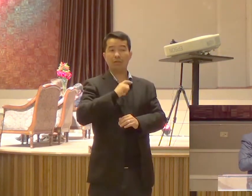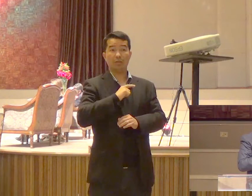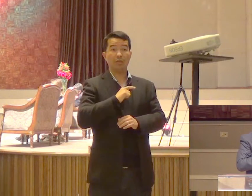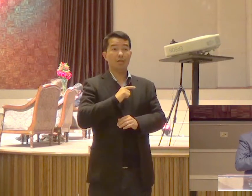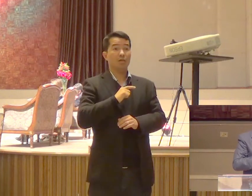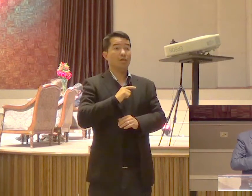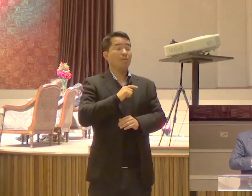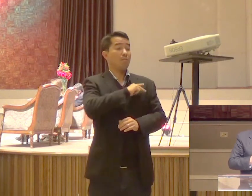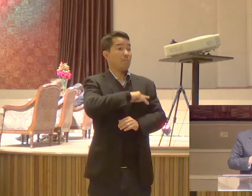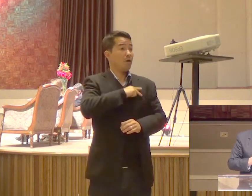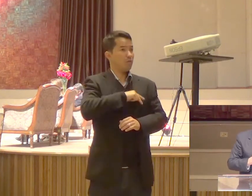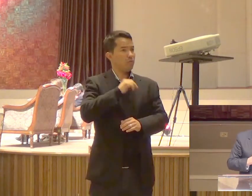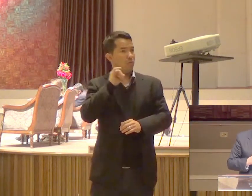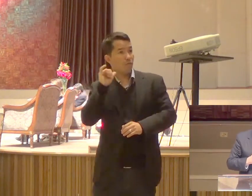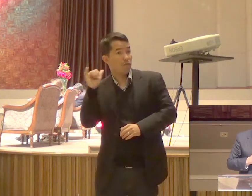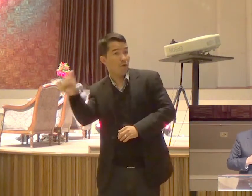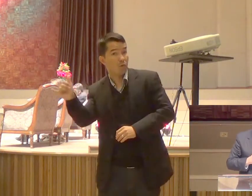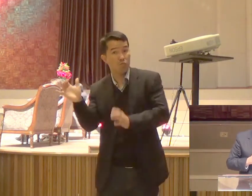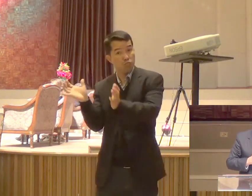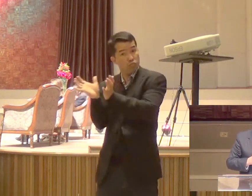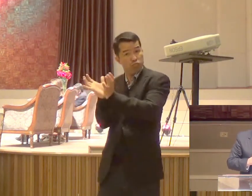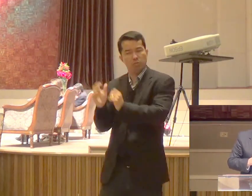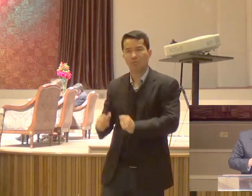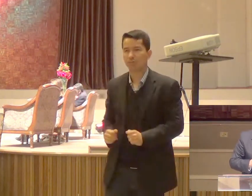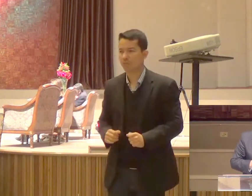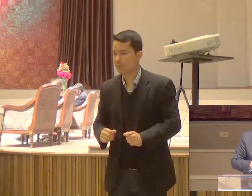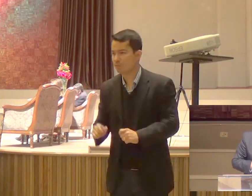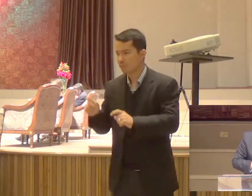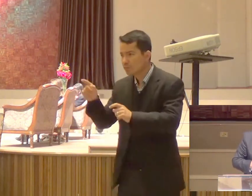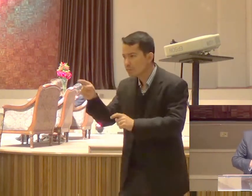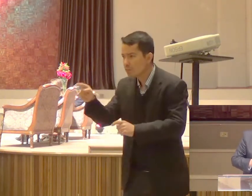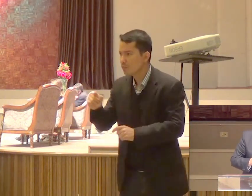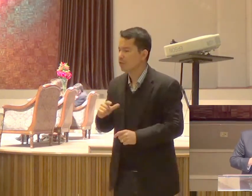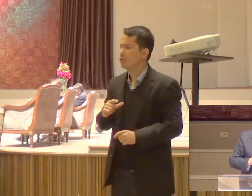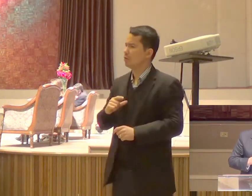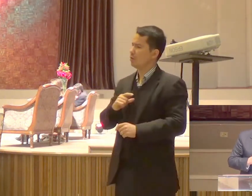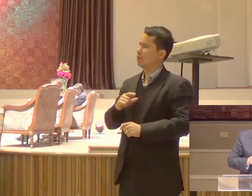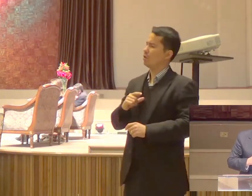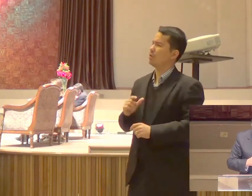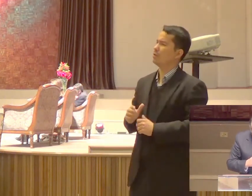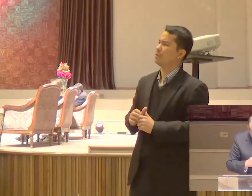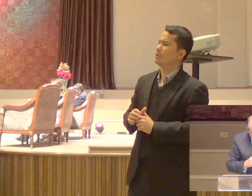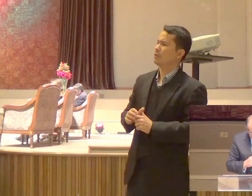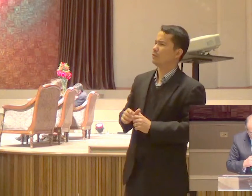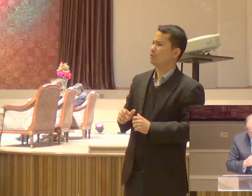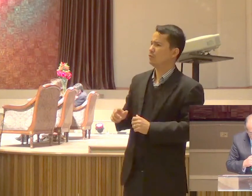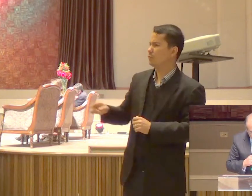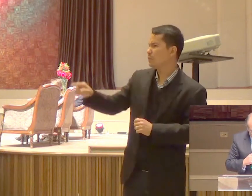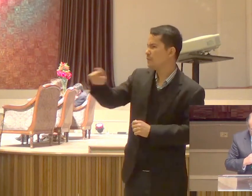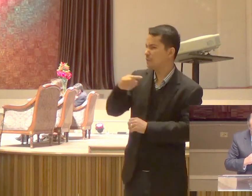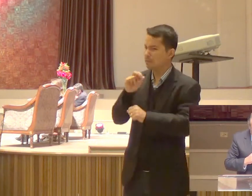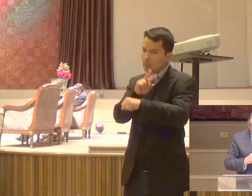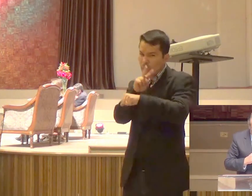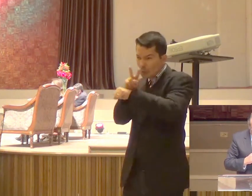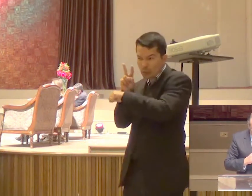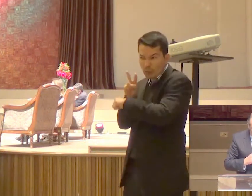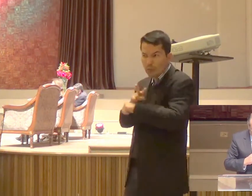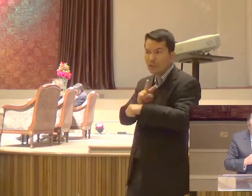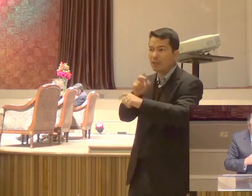presbíteros Ele disse assim Atendei por vós E por todo o rebanho Sobre o qual O Espírito